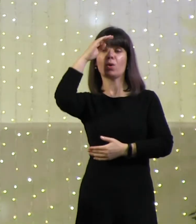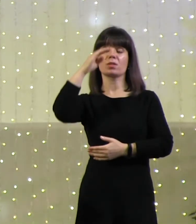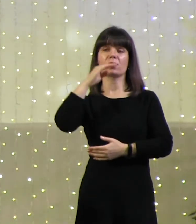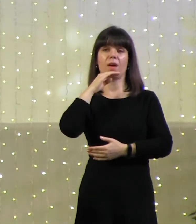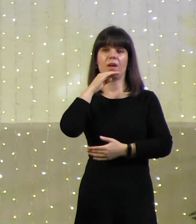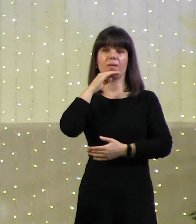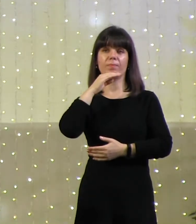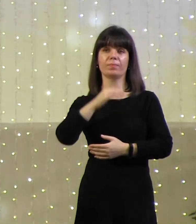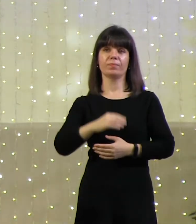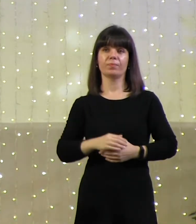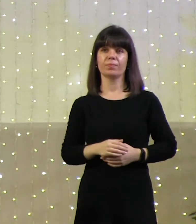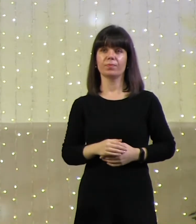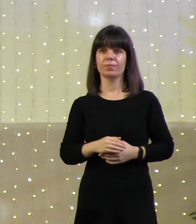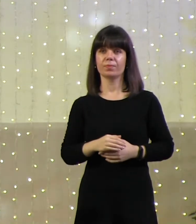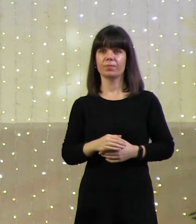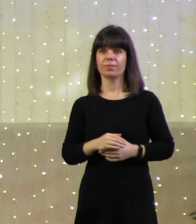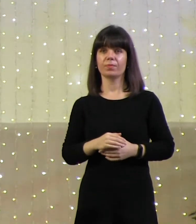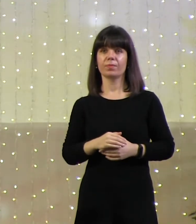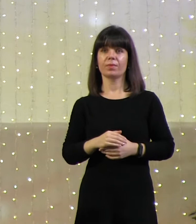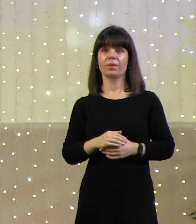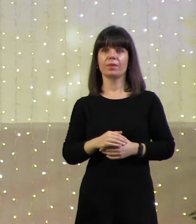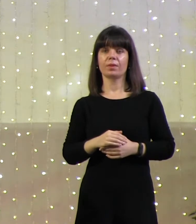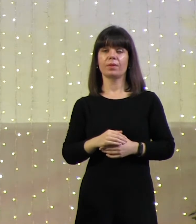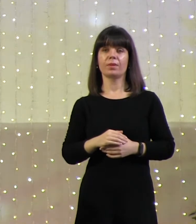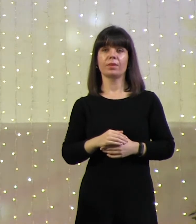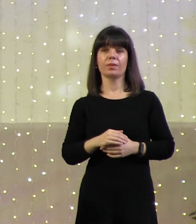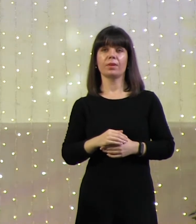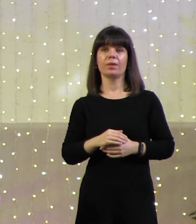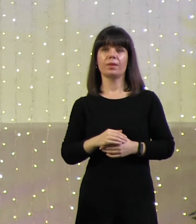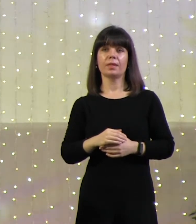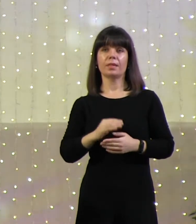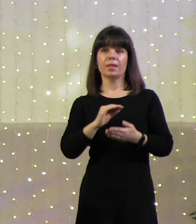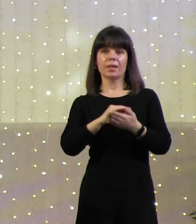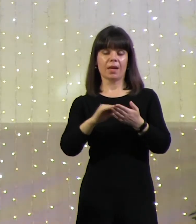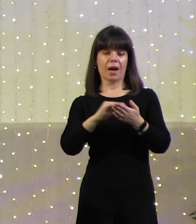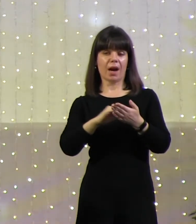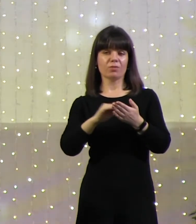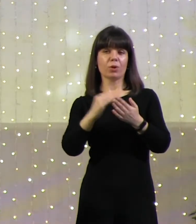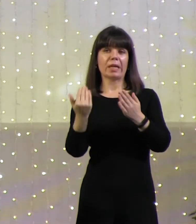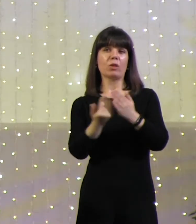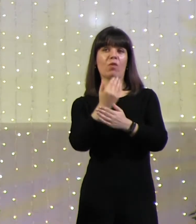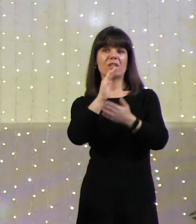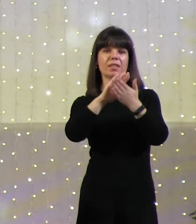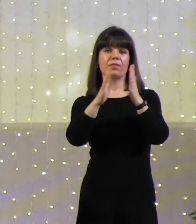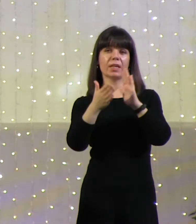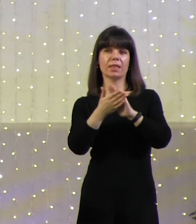Авторы новозаветных посланий называют Иисуса Словом.